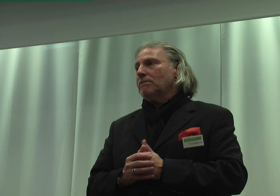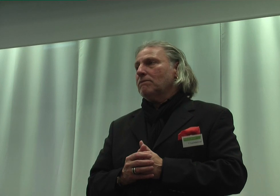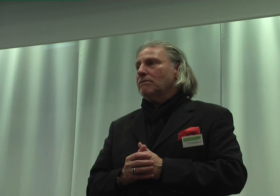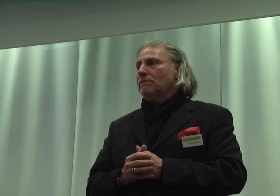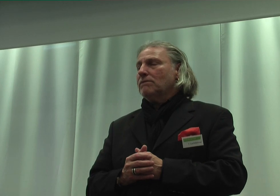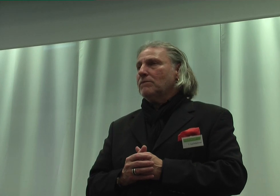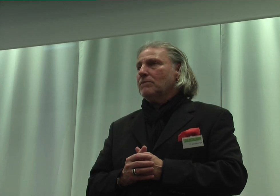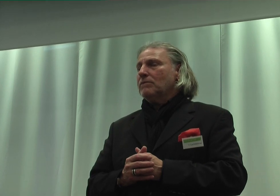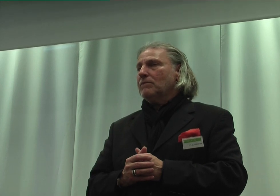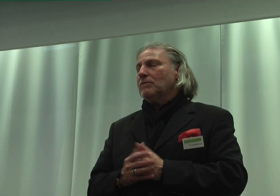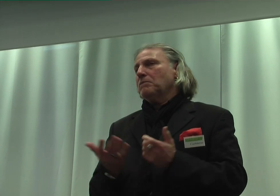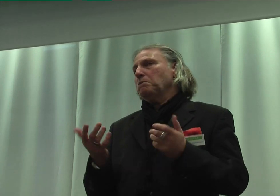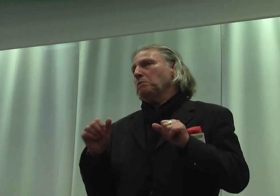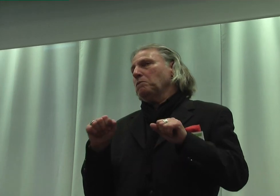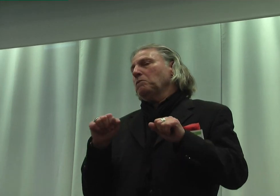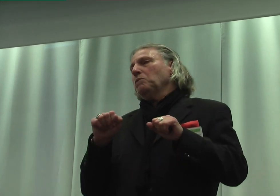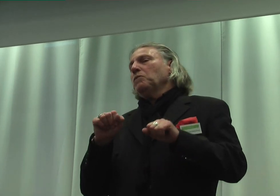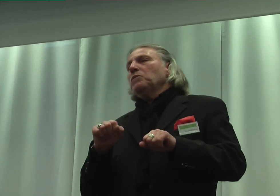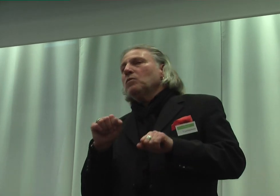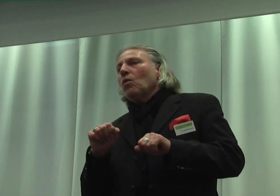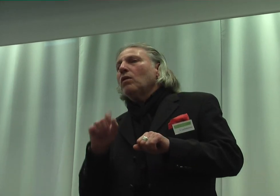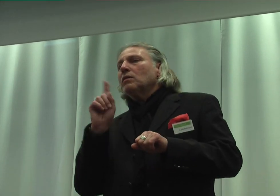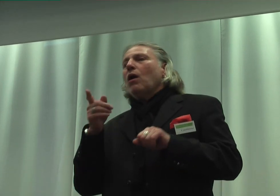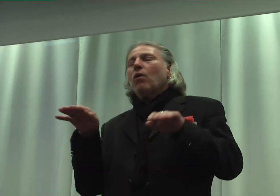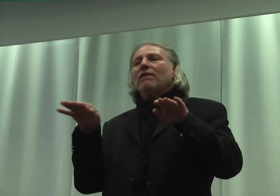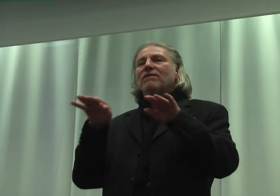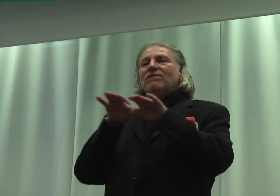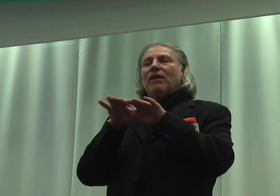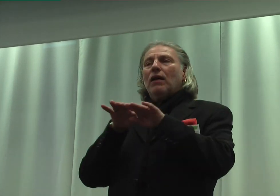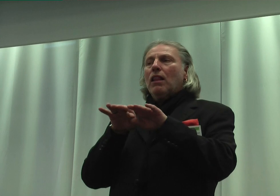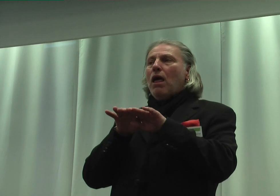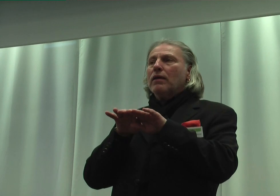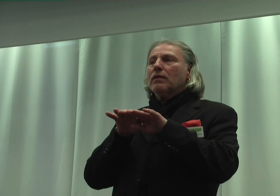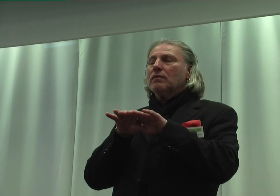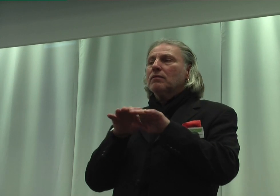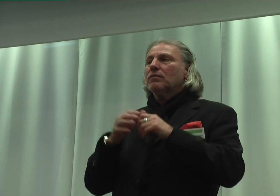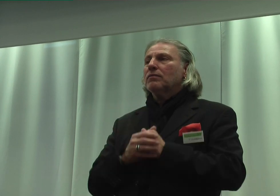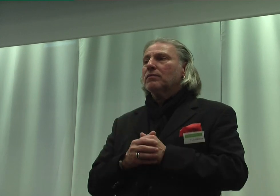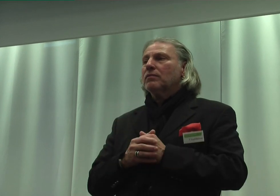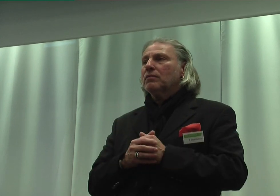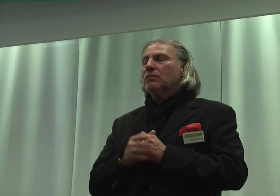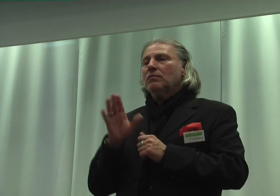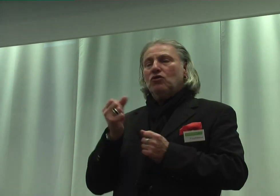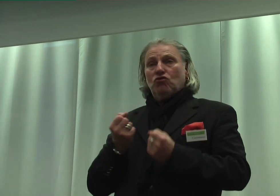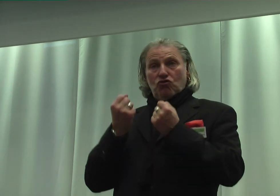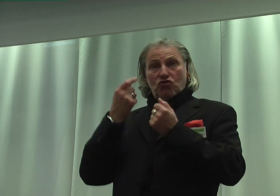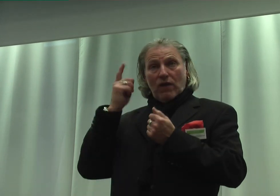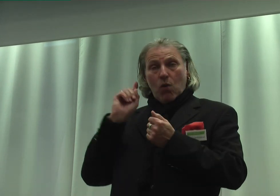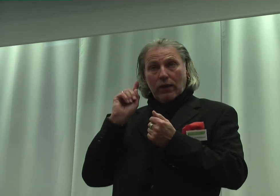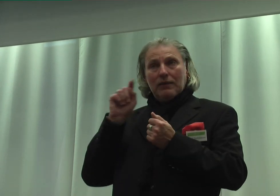Das könnte man auch vergleichen mit Schwerungen, die in der Behinderungskommission